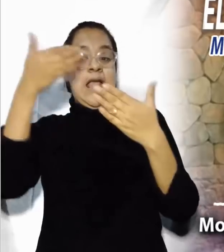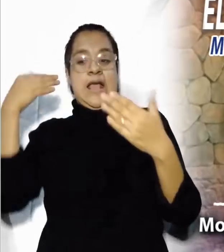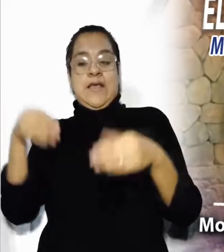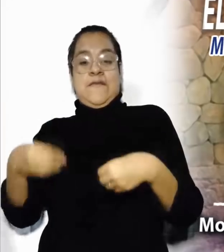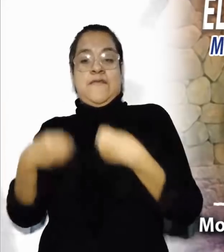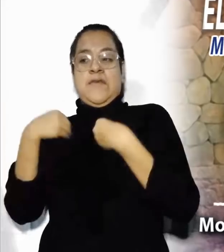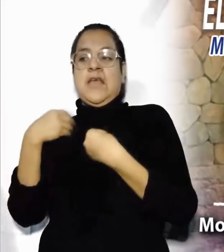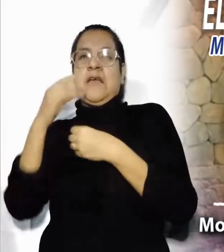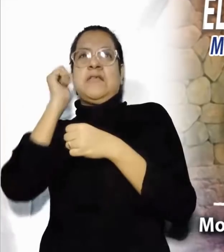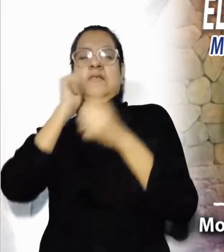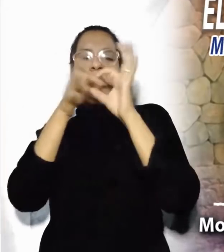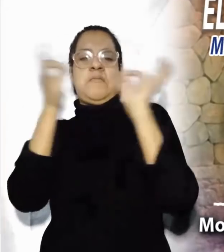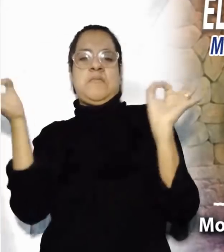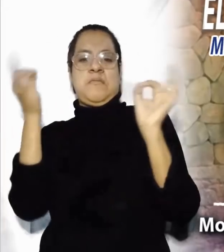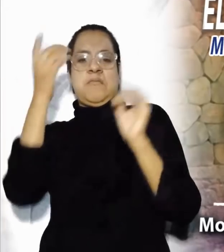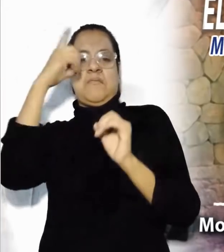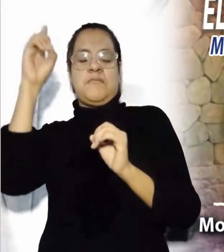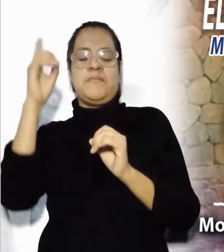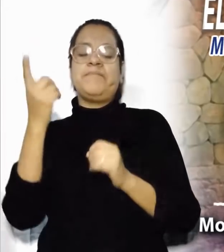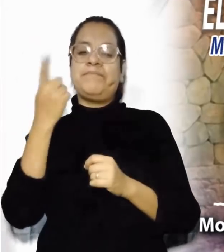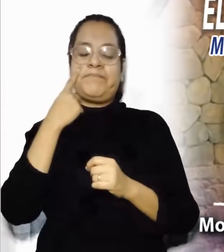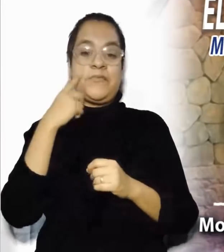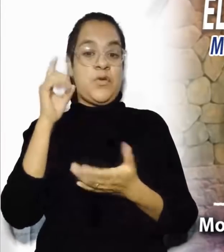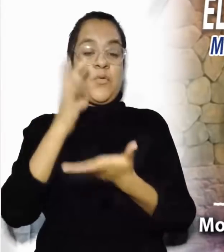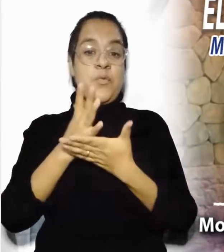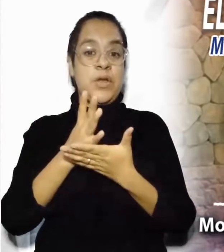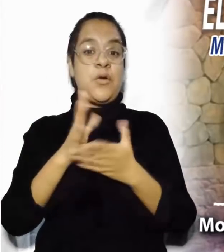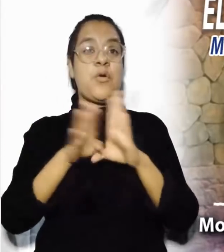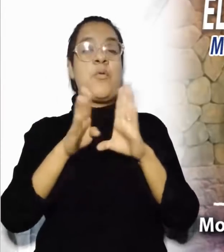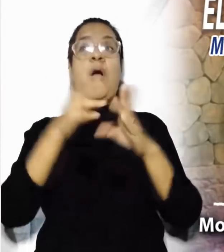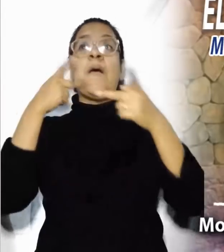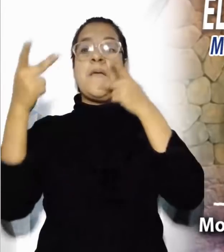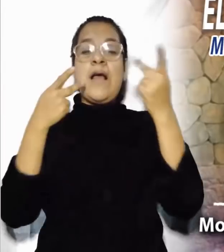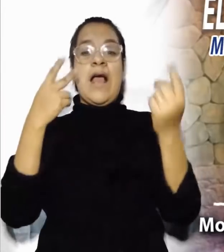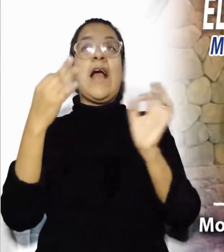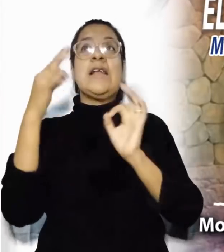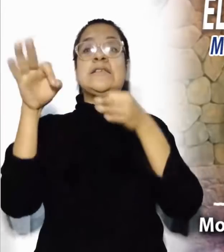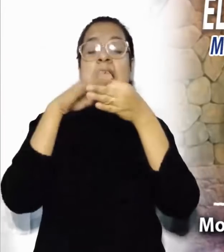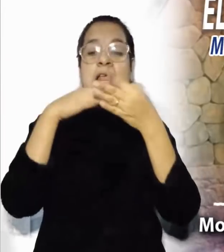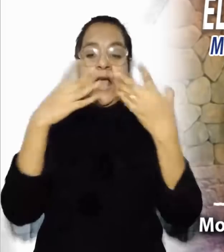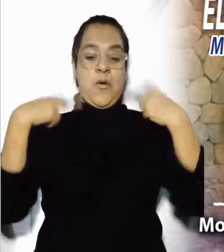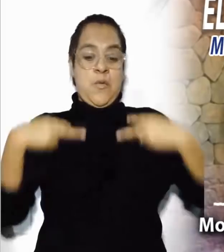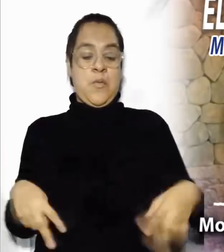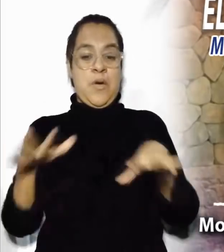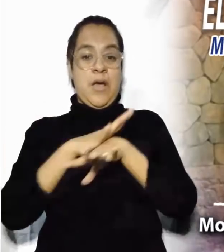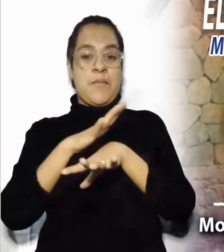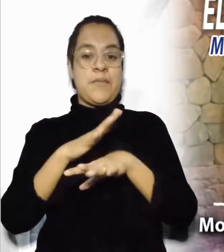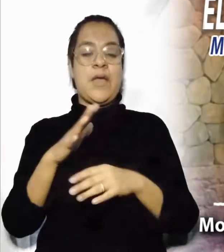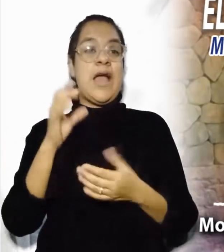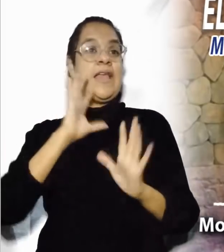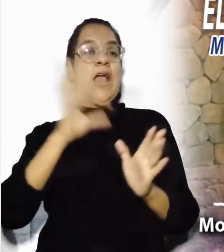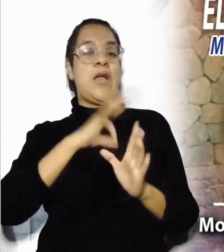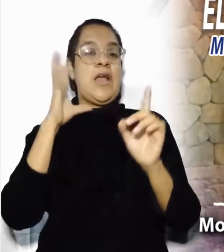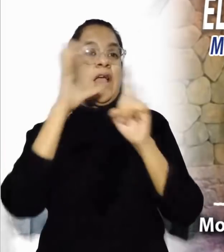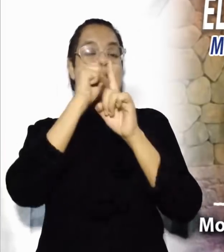vida hemos vivido alejados del Señor. No basta hablar, no basta estar cerca, no basta ponerse vestidos. Hay que vivir